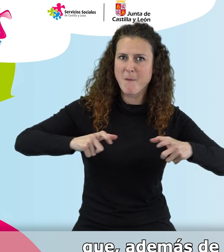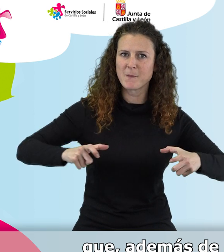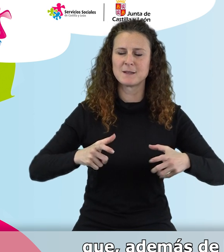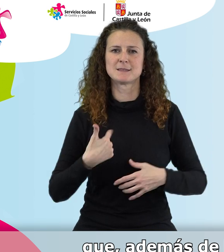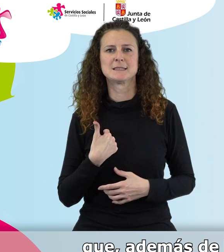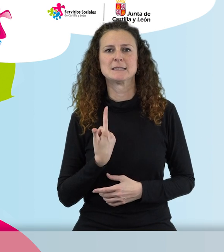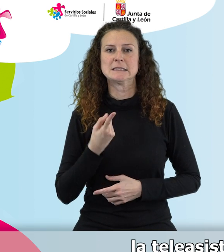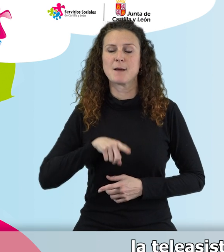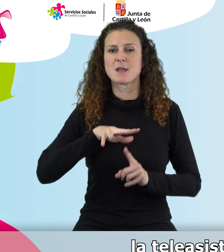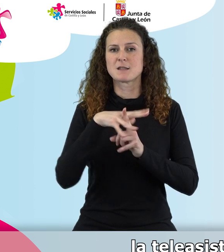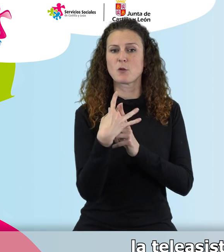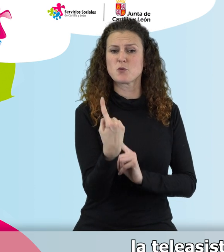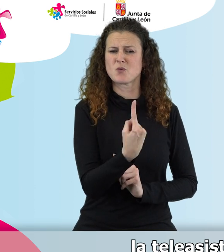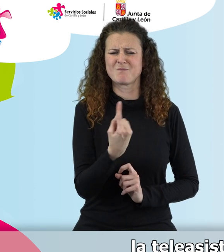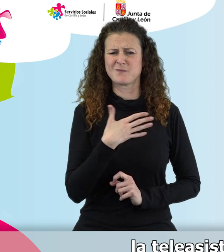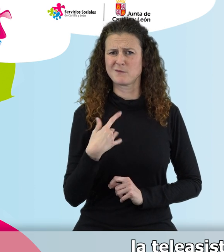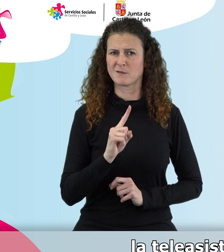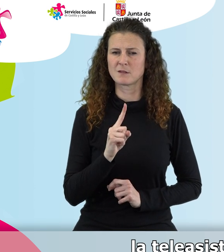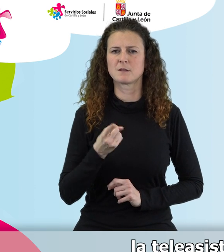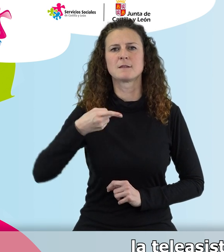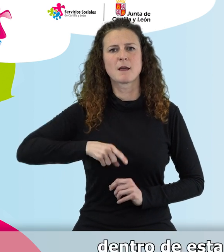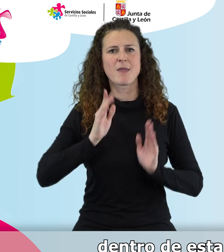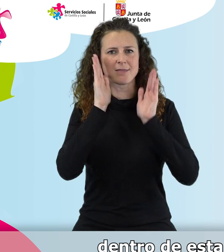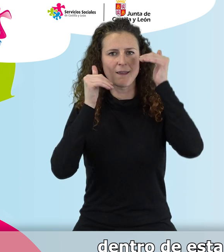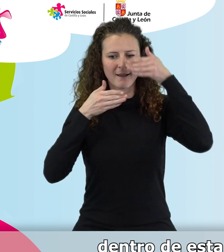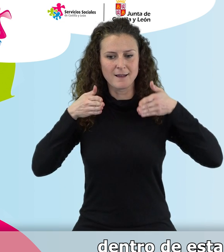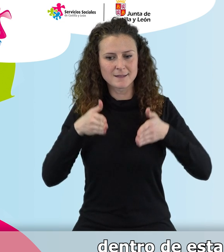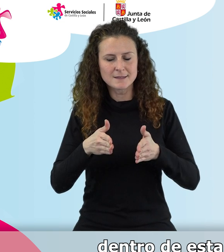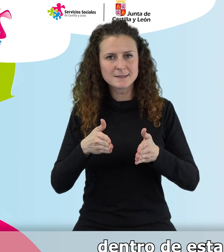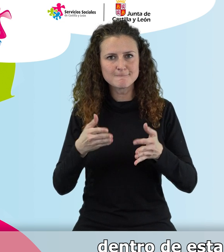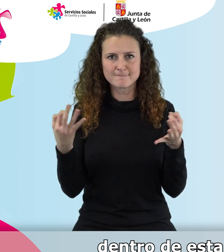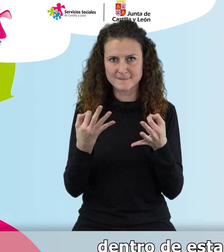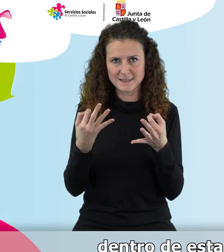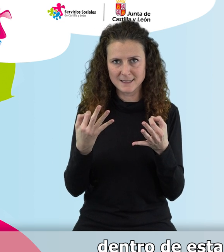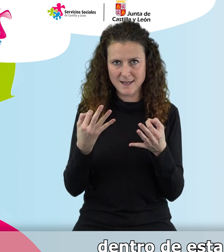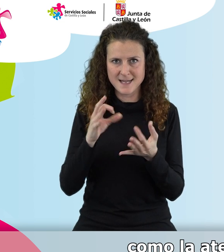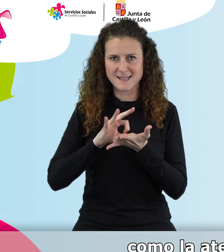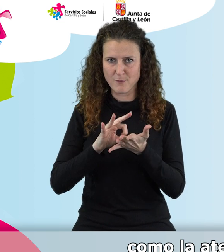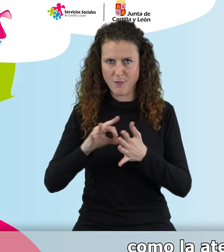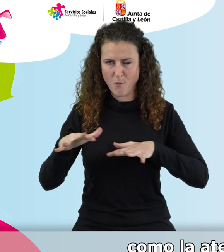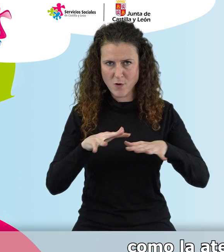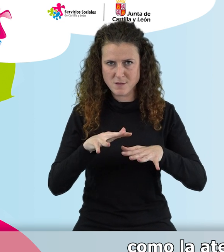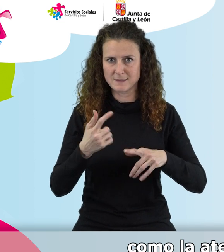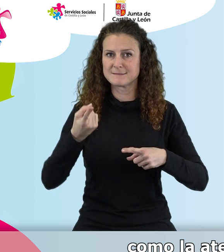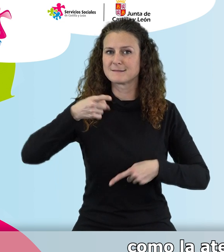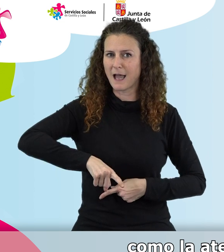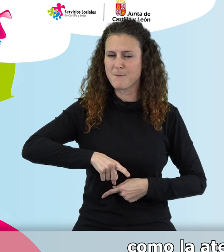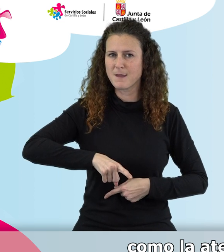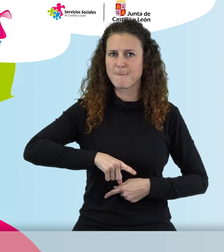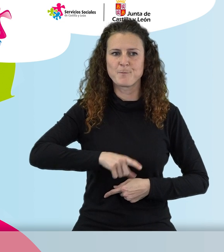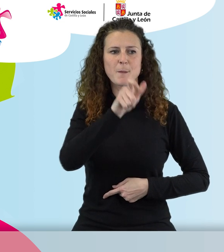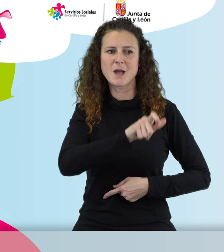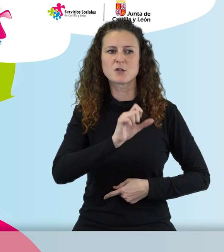soledad no deseada, la teleexistencia también atiende otras situaciones dentro de esta tipología de servicios proactivos, como la atención a las personas